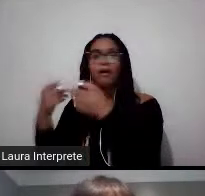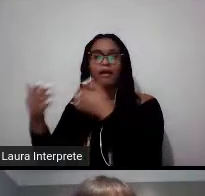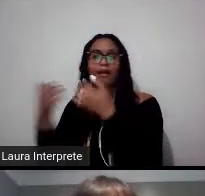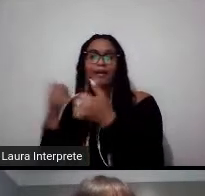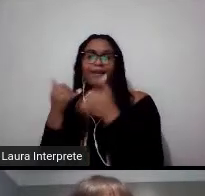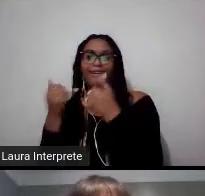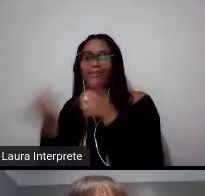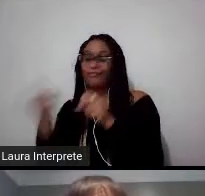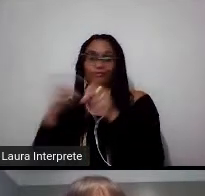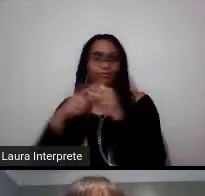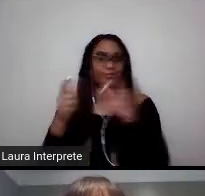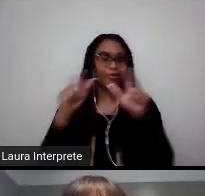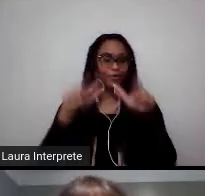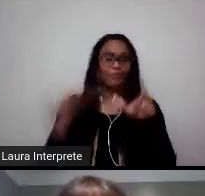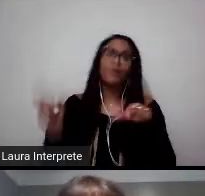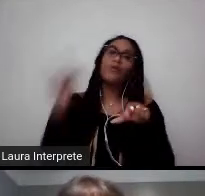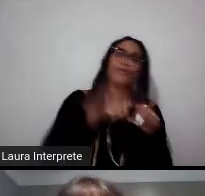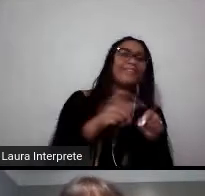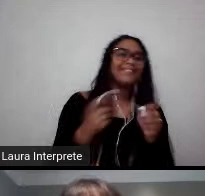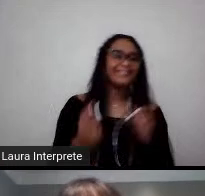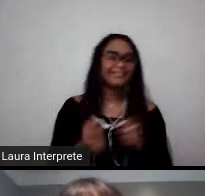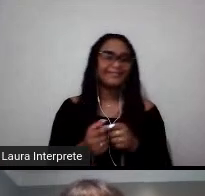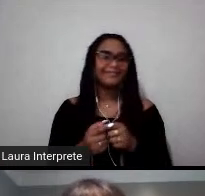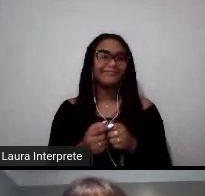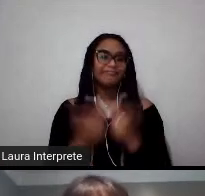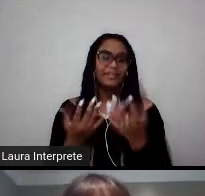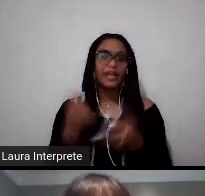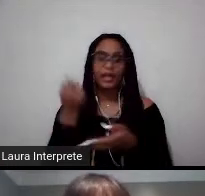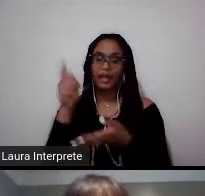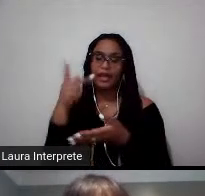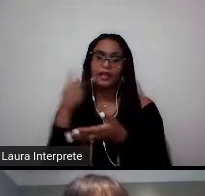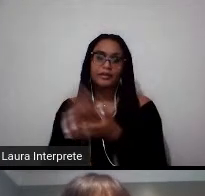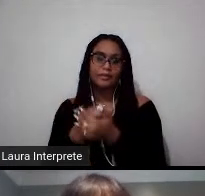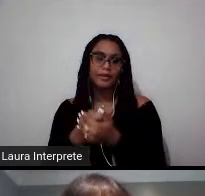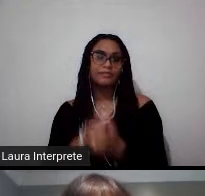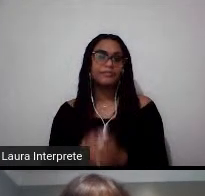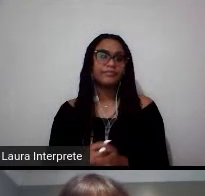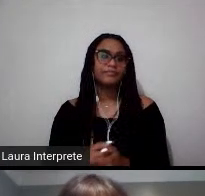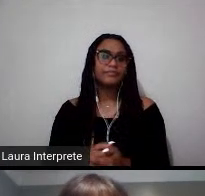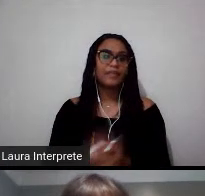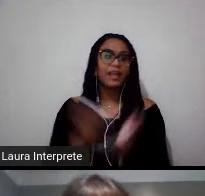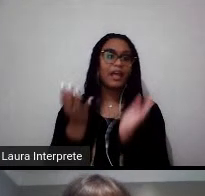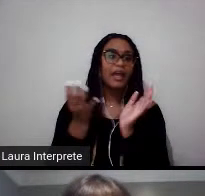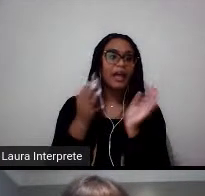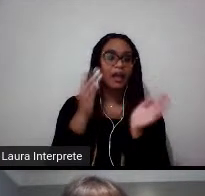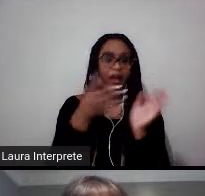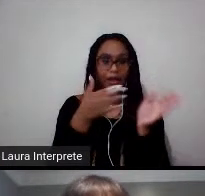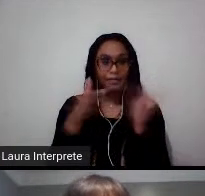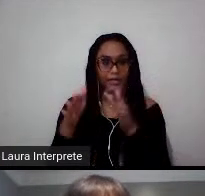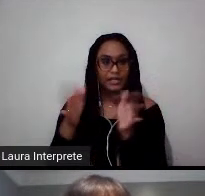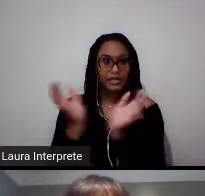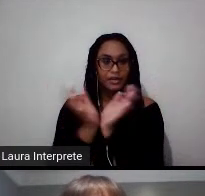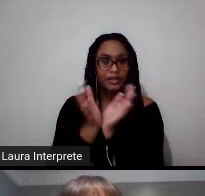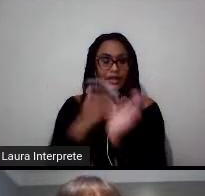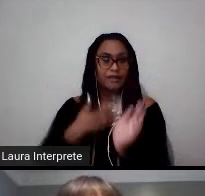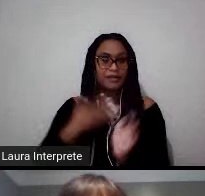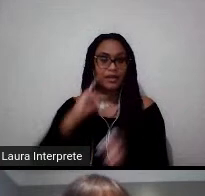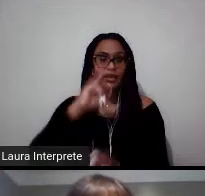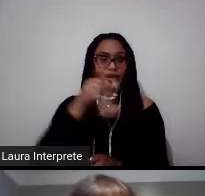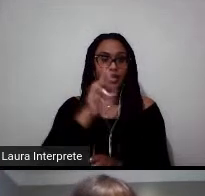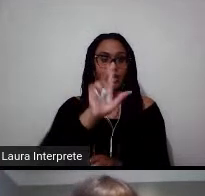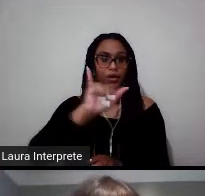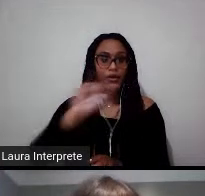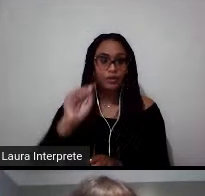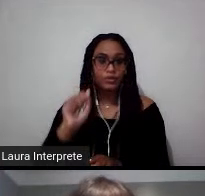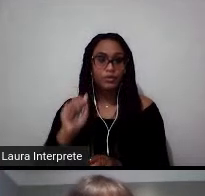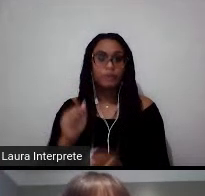Agora eu vou passar a palavra para a minha colega e amiga pessoal, Julia Bellas, que fez o mesmo curso que eu fiz em Londres. Ela vai falar um pouquinho mais sobre o